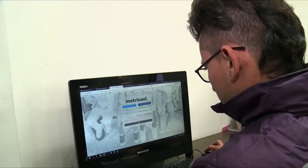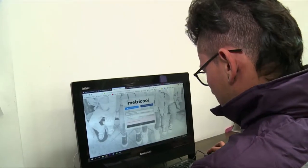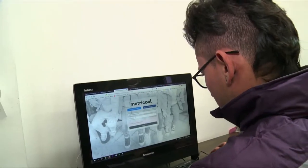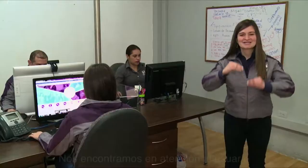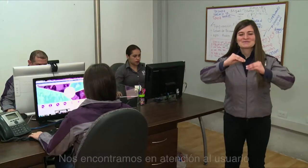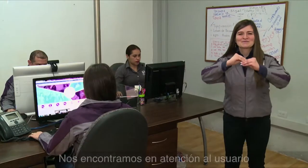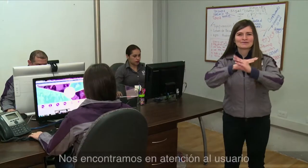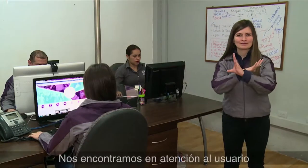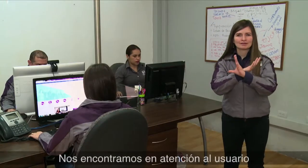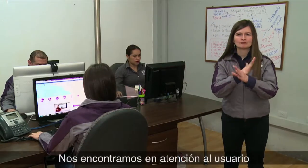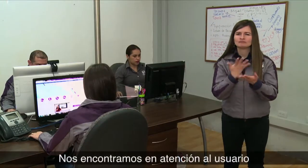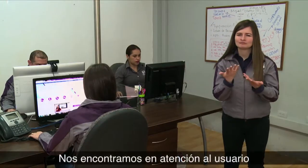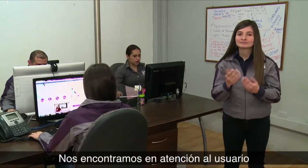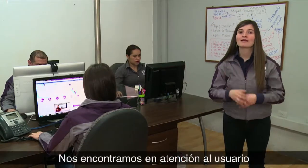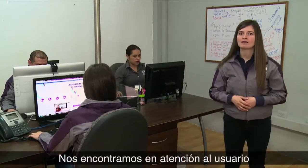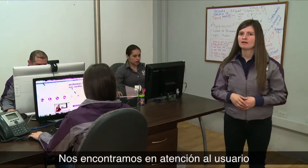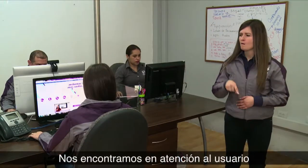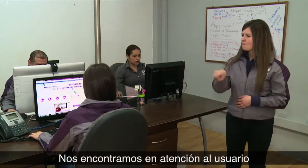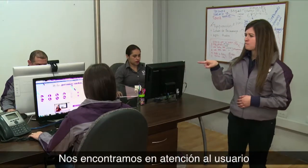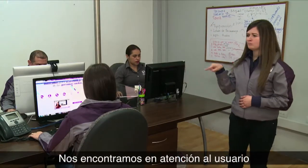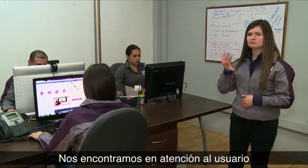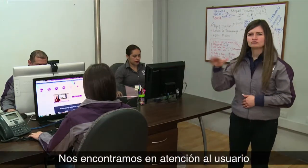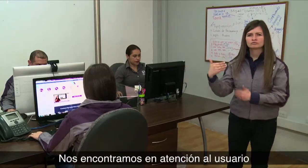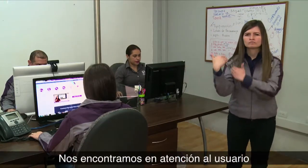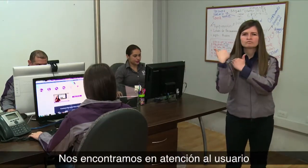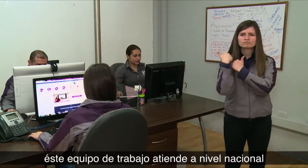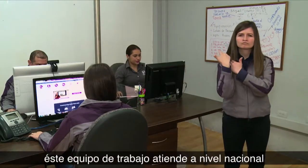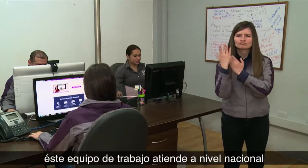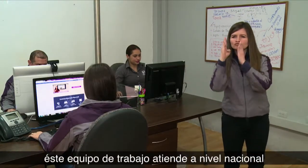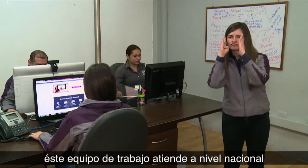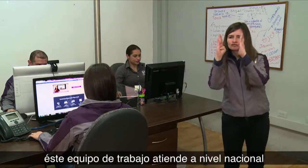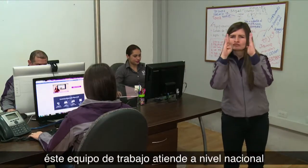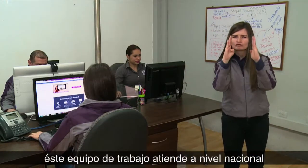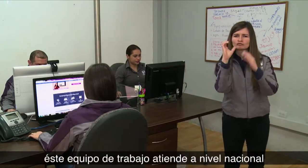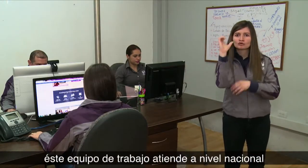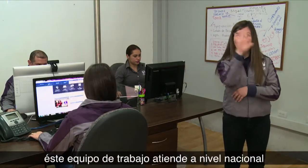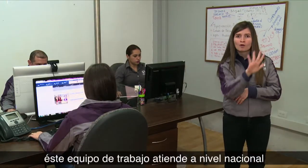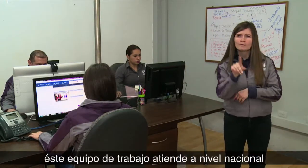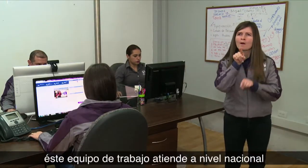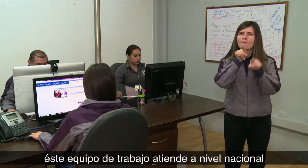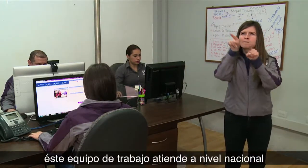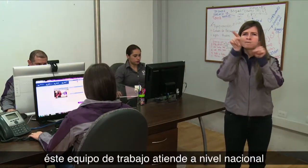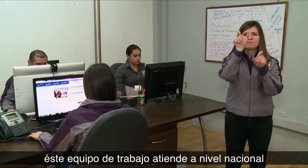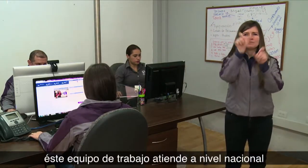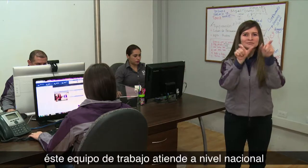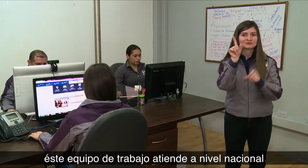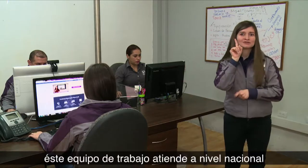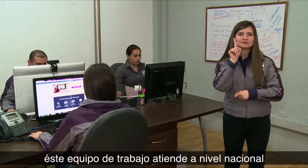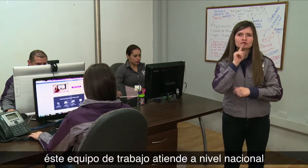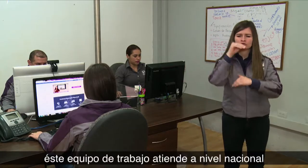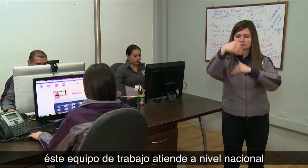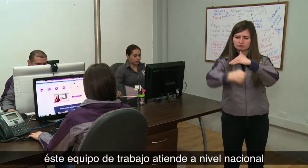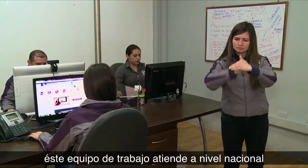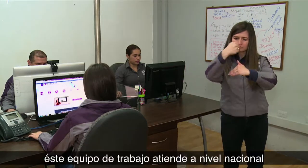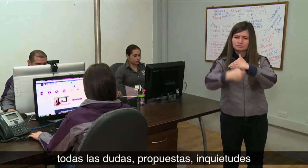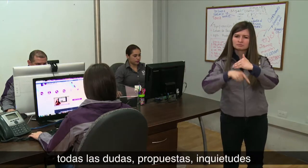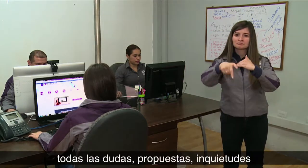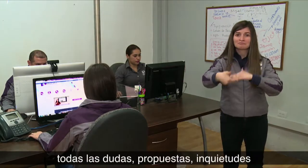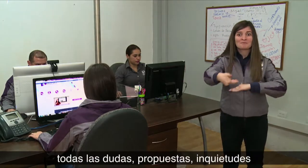Nos encontramos en atención al usuario. Este equipo de trabajo atiende a nivel nacional todas